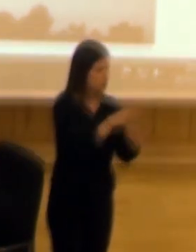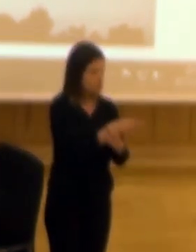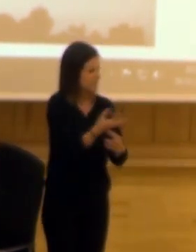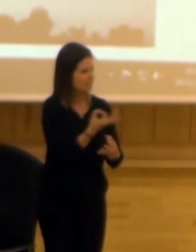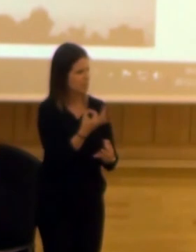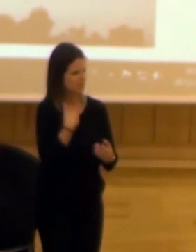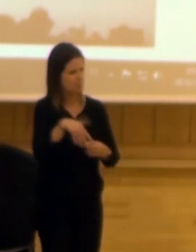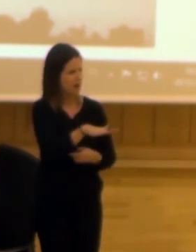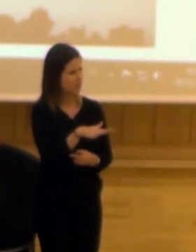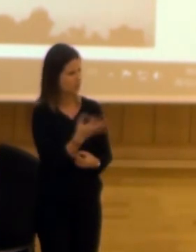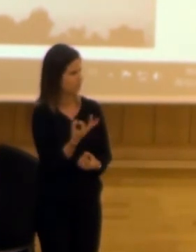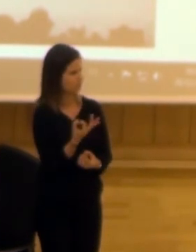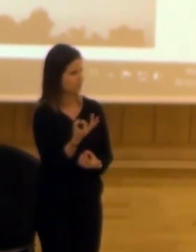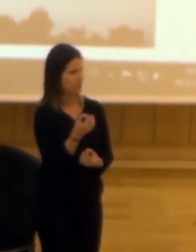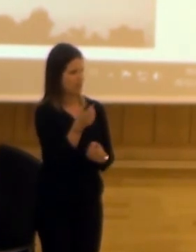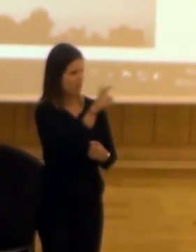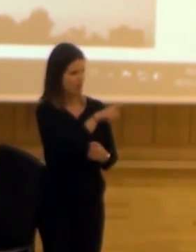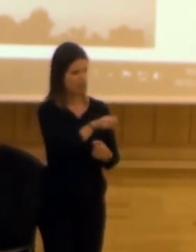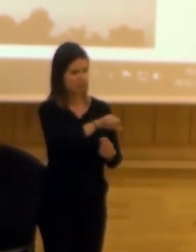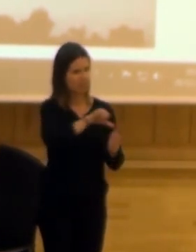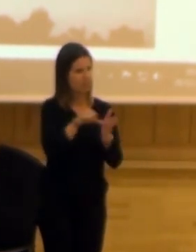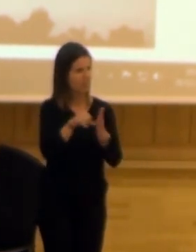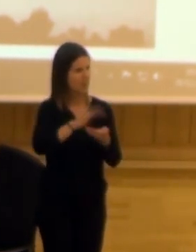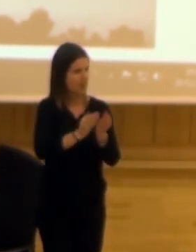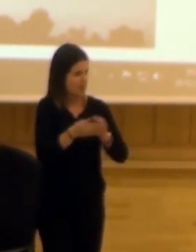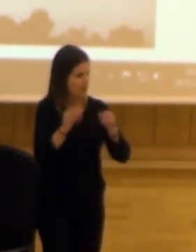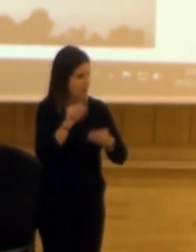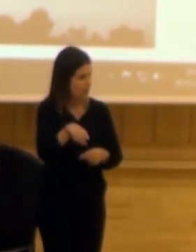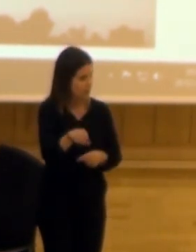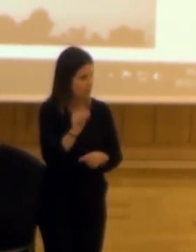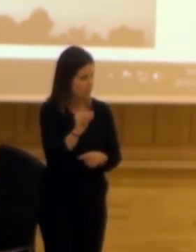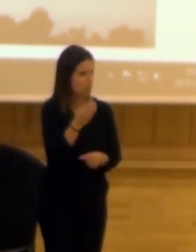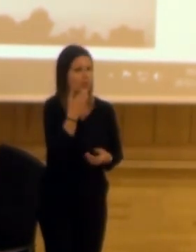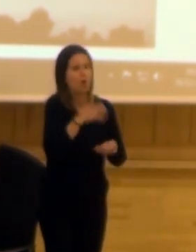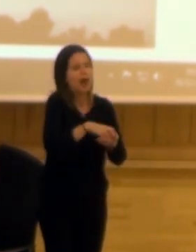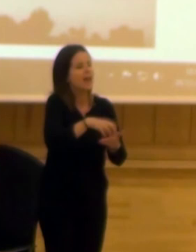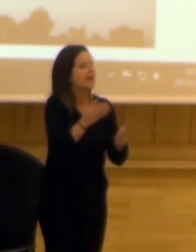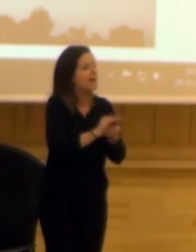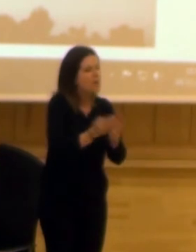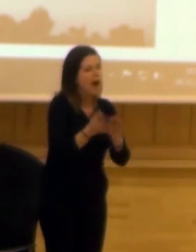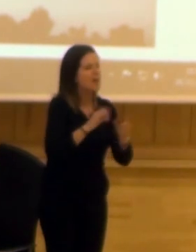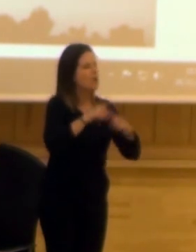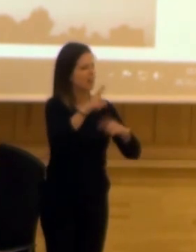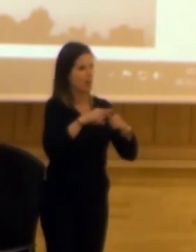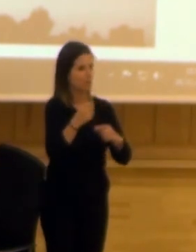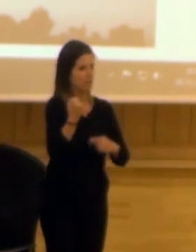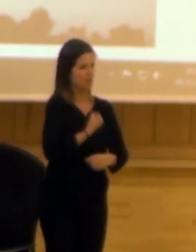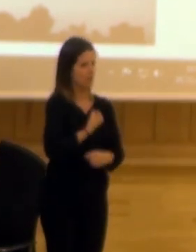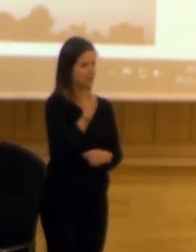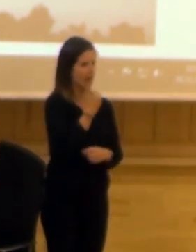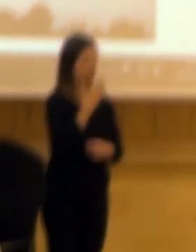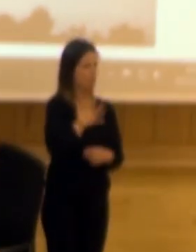¿qué pasa con los barrios? ¿se va la gente a vivir cerca del Nevada? pregunto digo Nevada me van a matar si hay algún